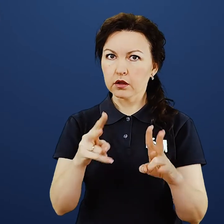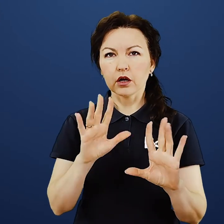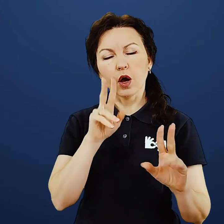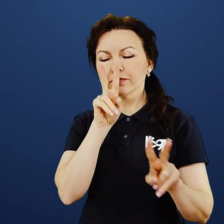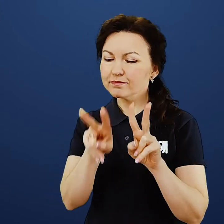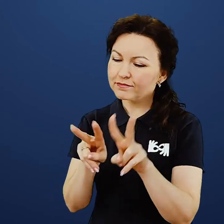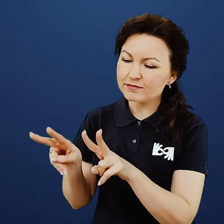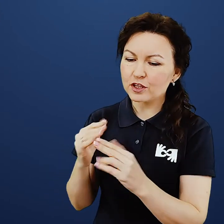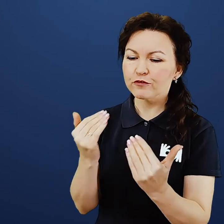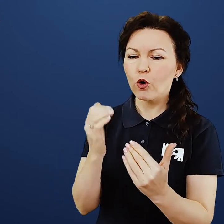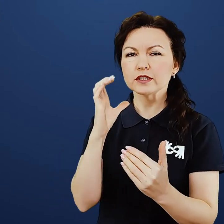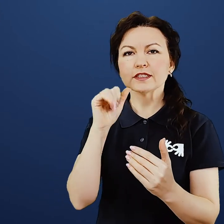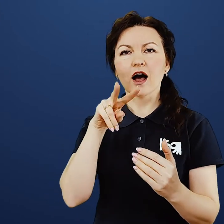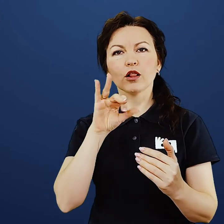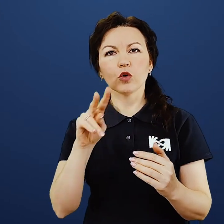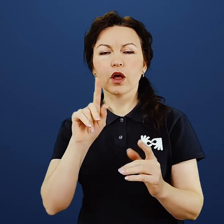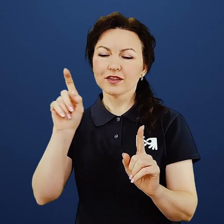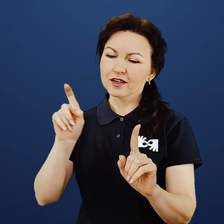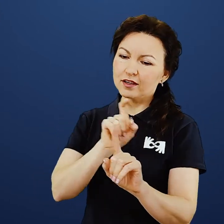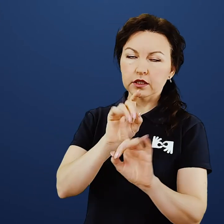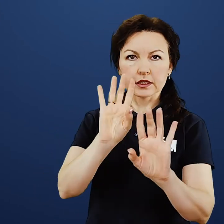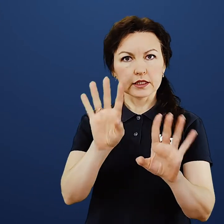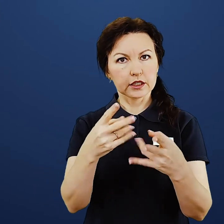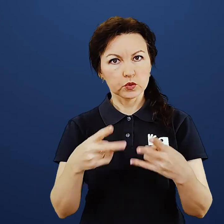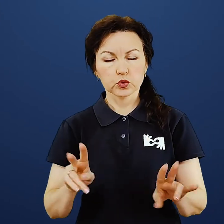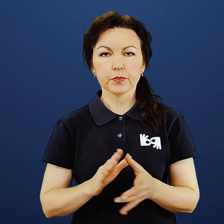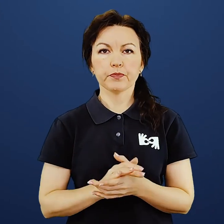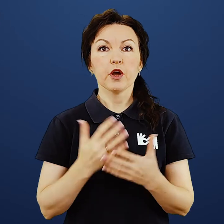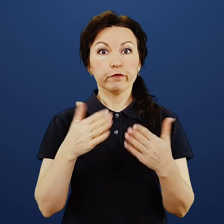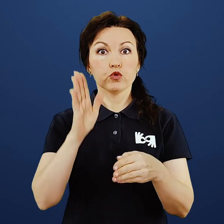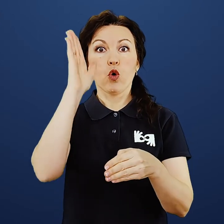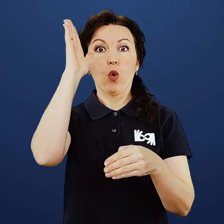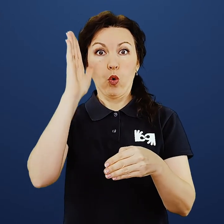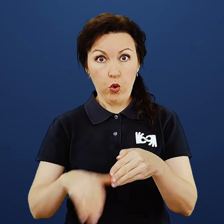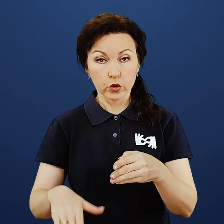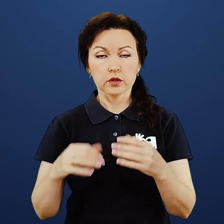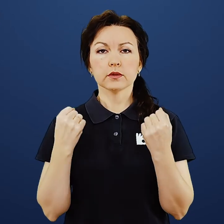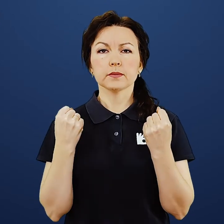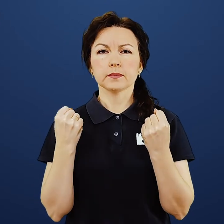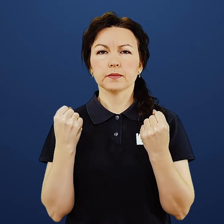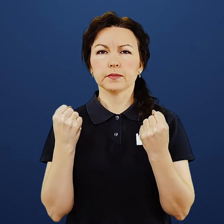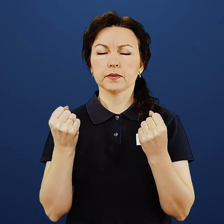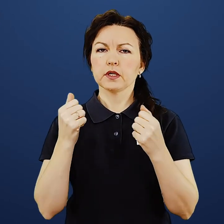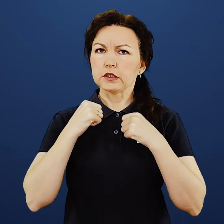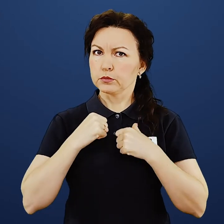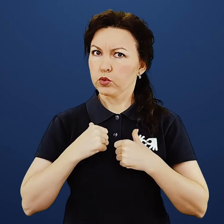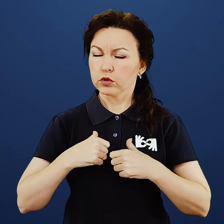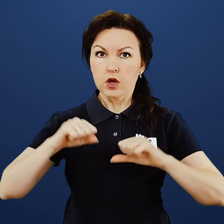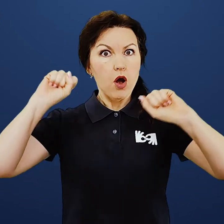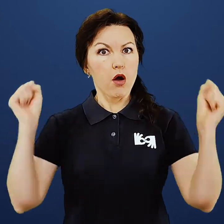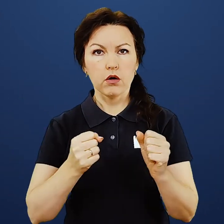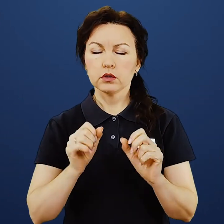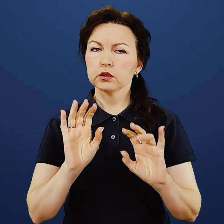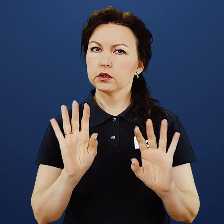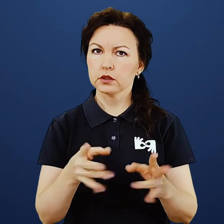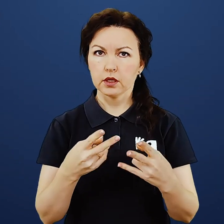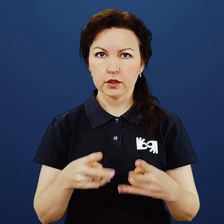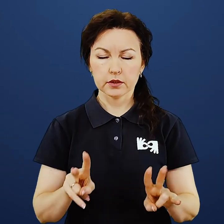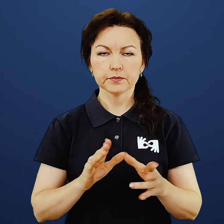під час огляду багажника салону. Після огляду та дозволу продовжити рух. Не набирайте швидкість різко.